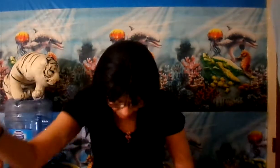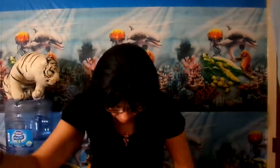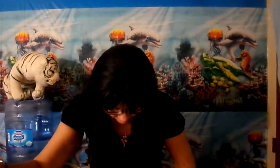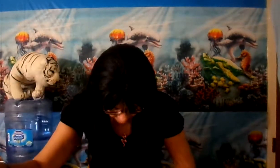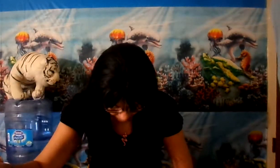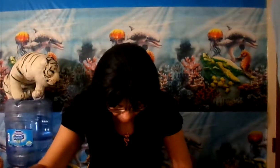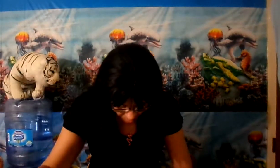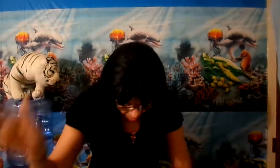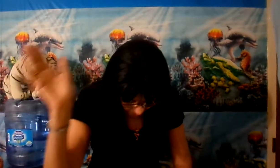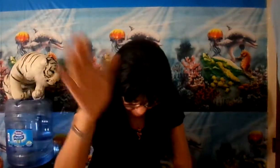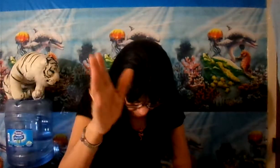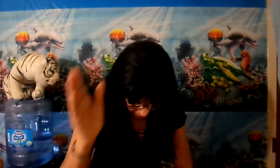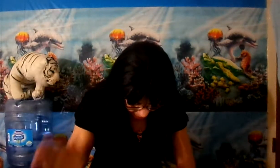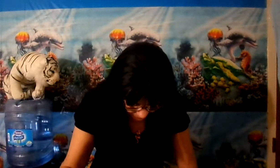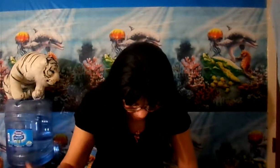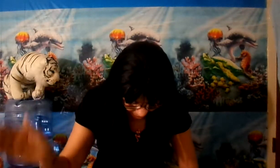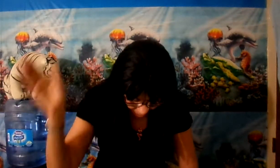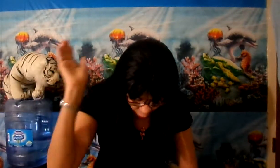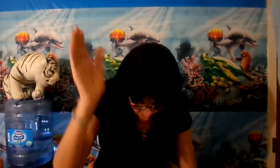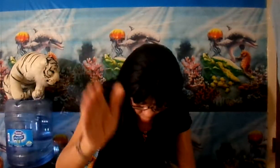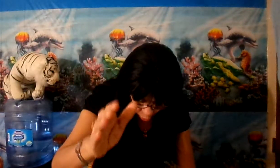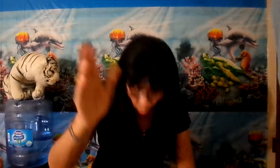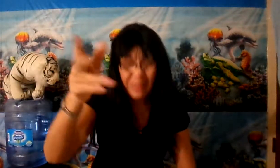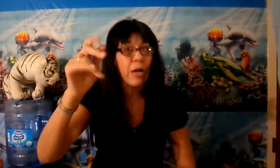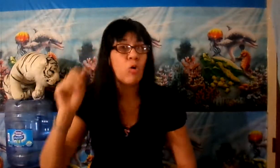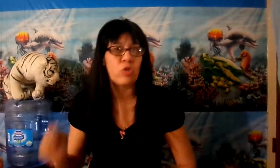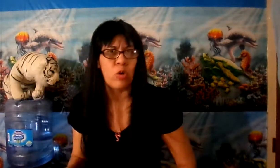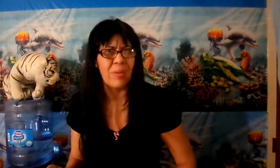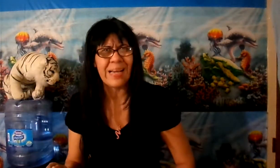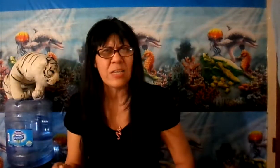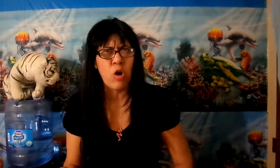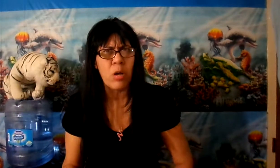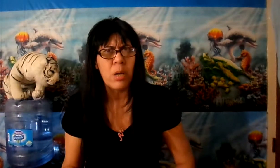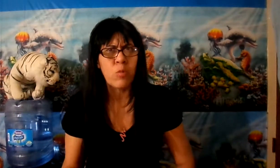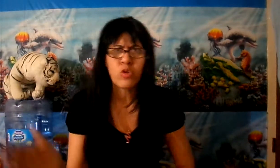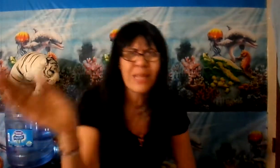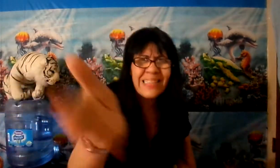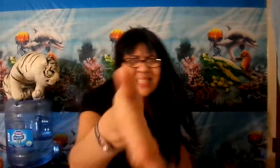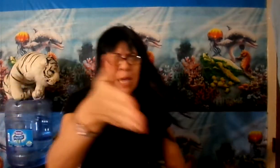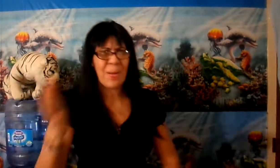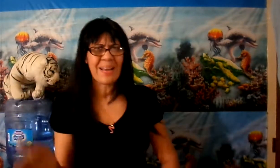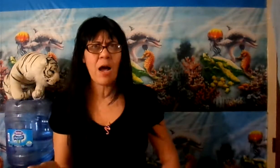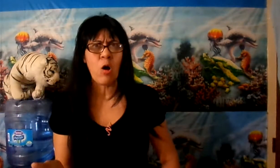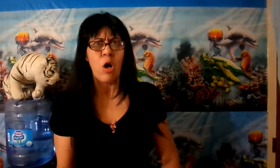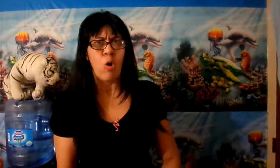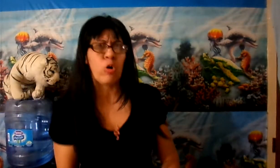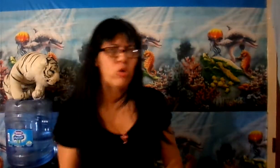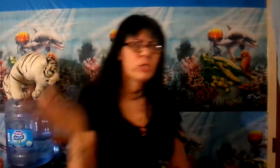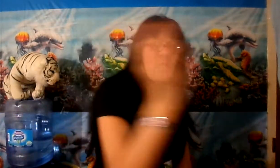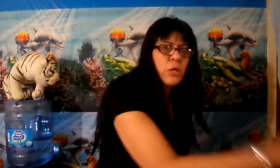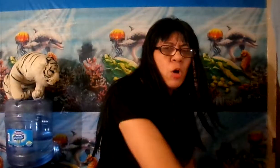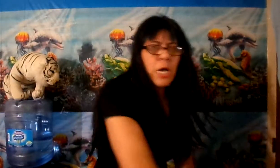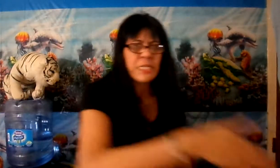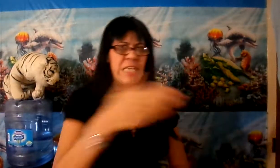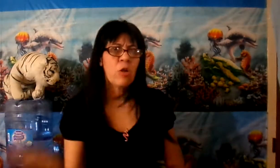montones, pero la realidad es que todos no andan con Dios, ¿verdad que no? Muchos están separados, otros tienen celos